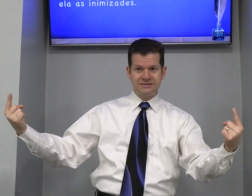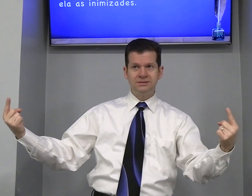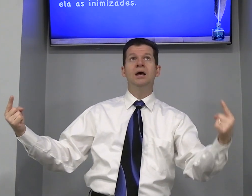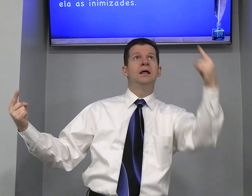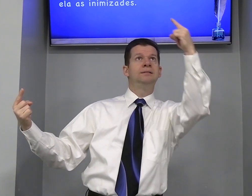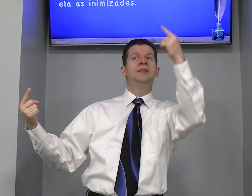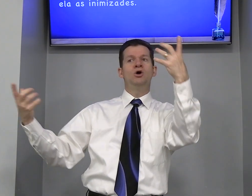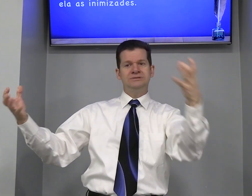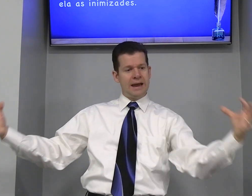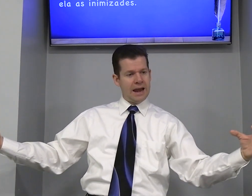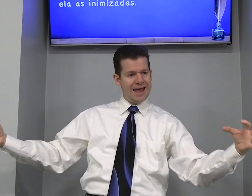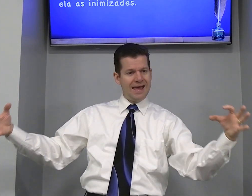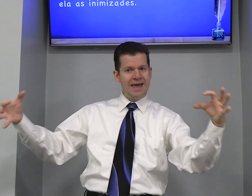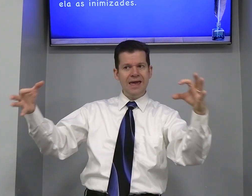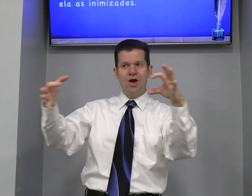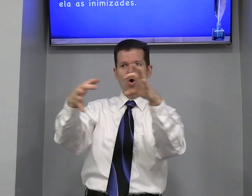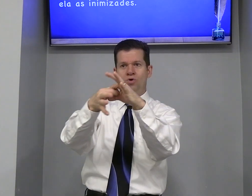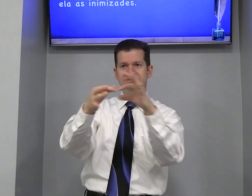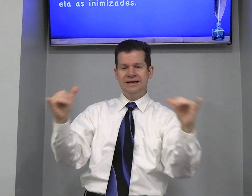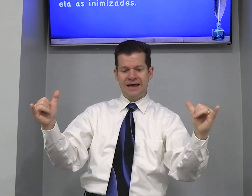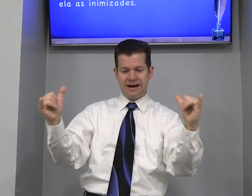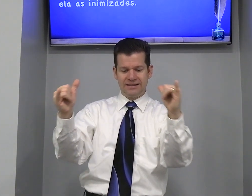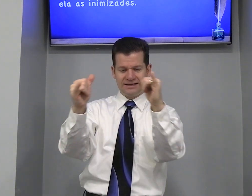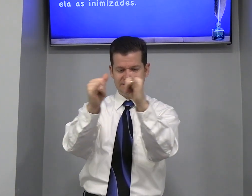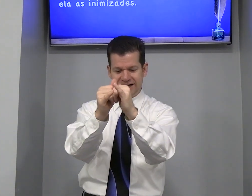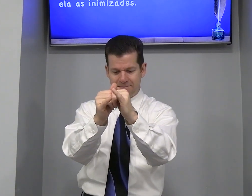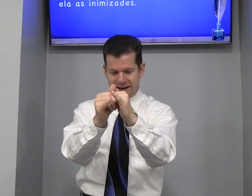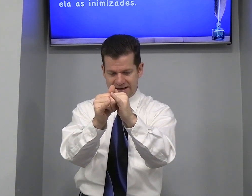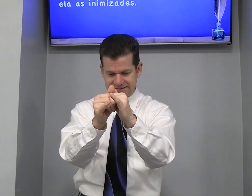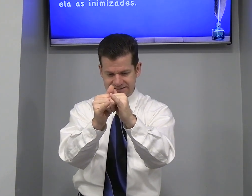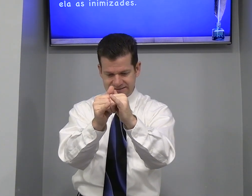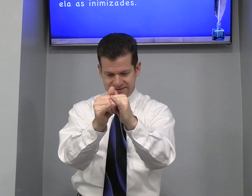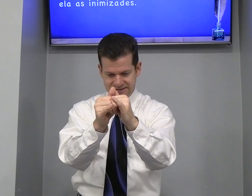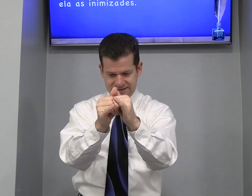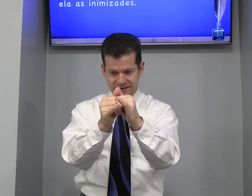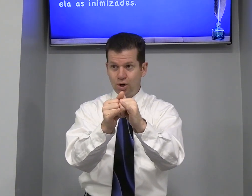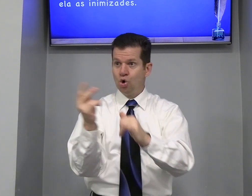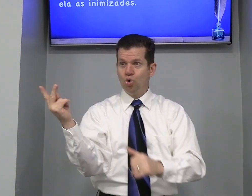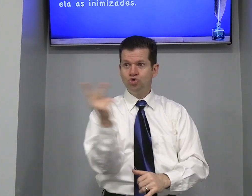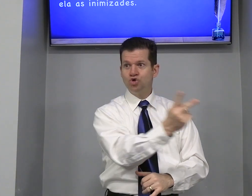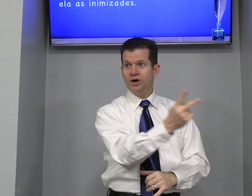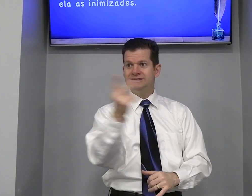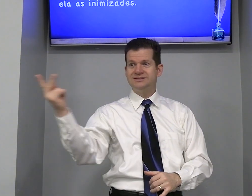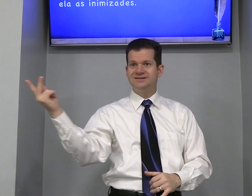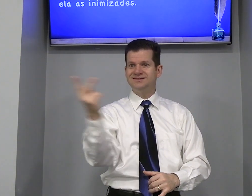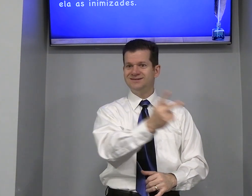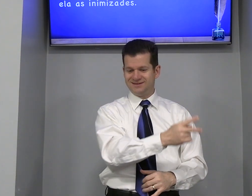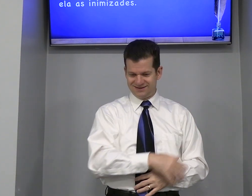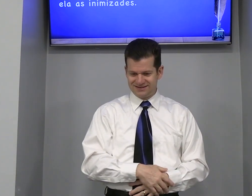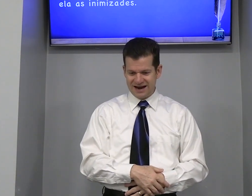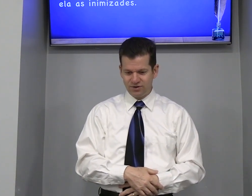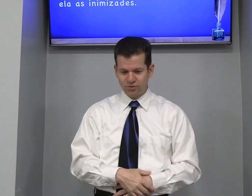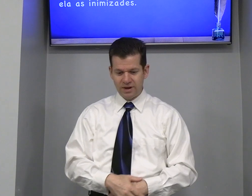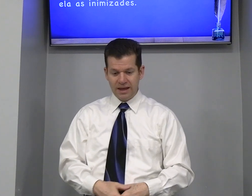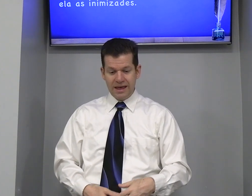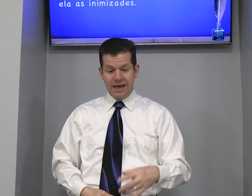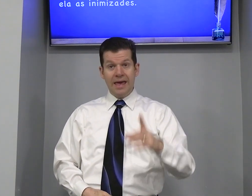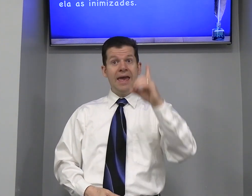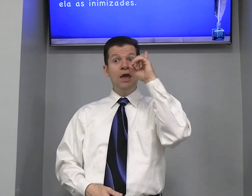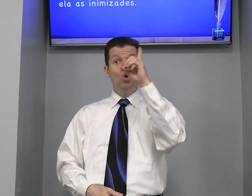Deus quer Reconciliar Trazer a paz Os dois Certo Em